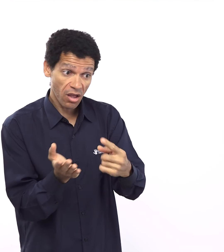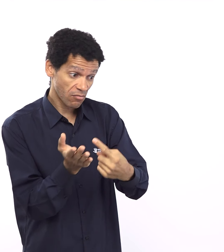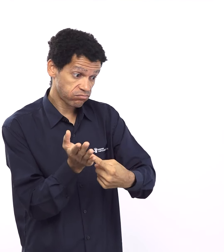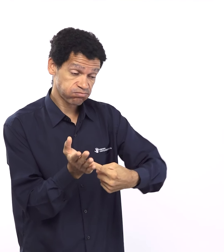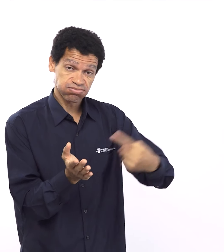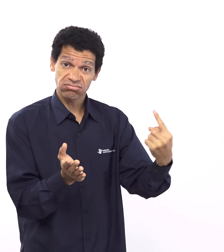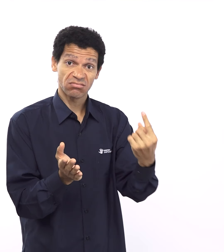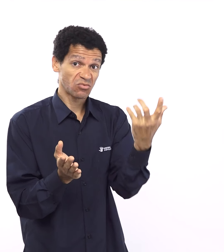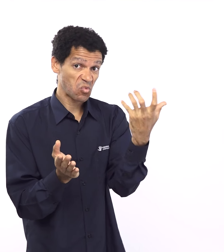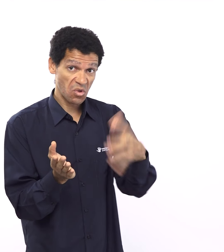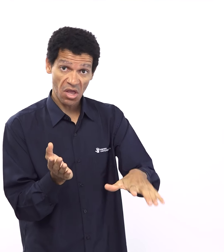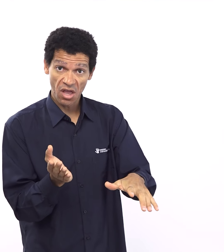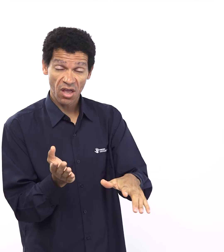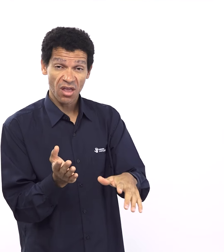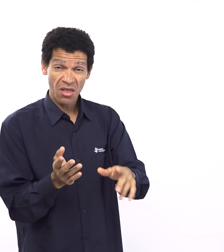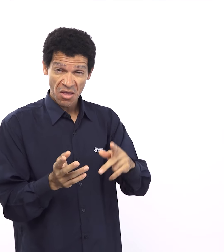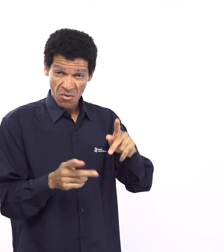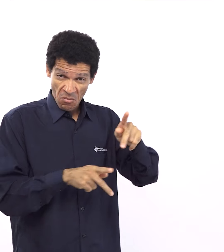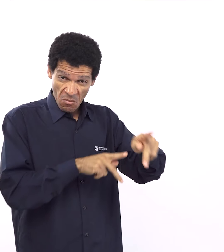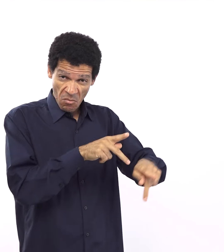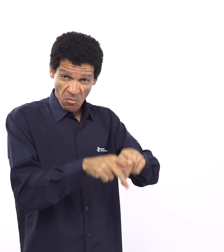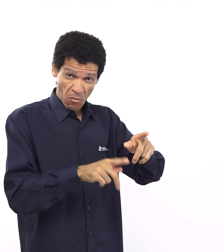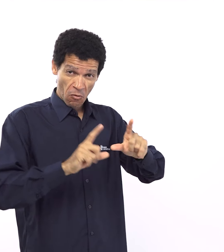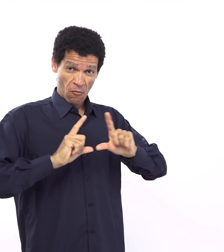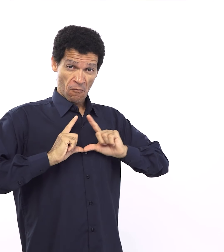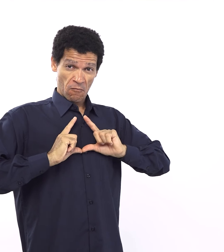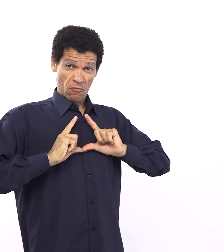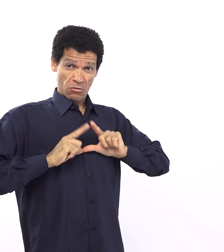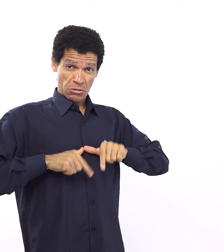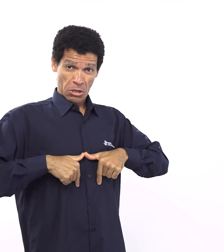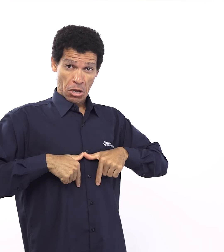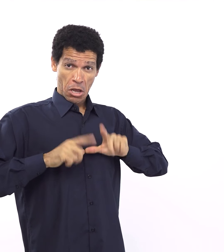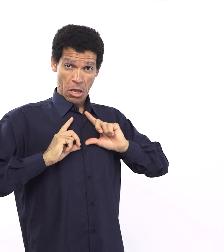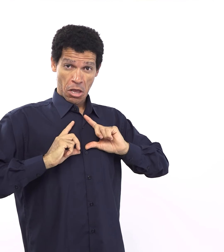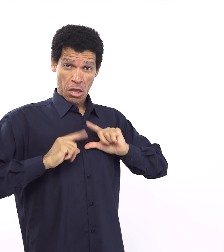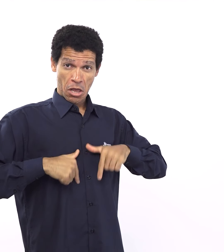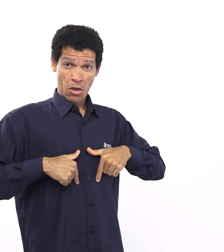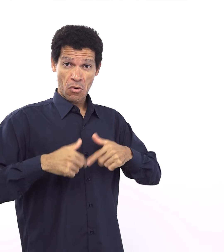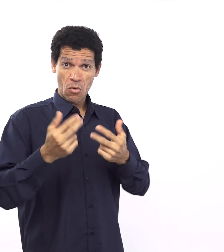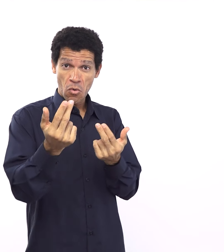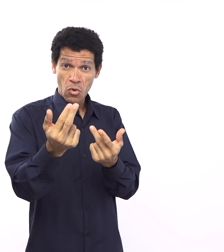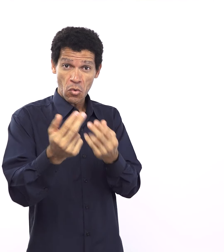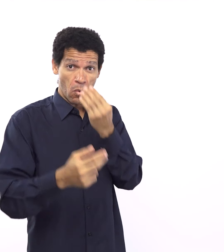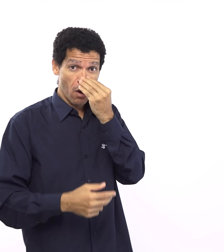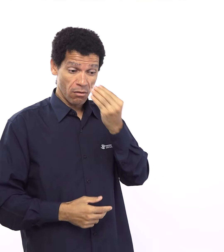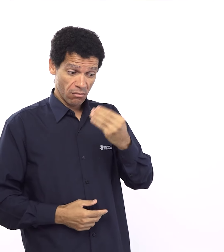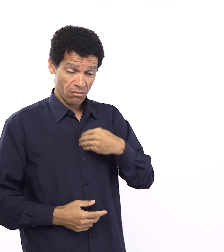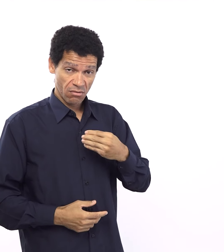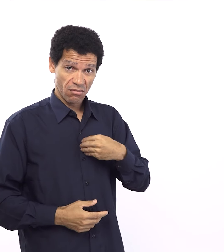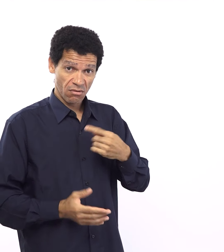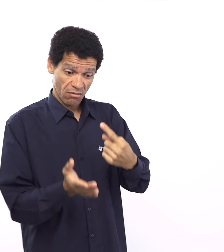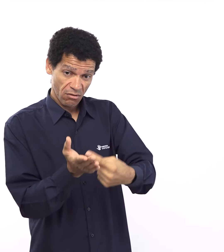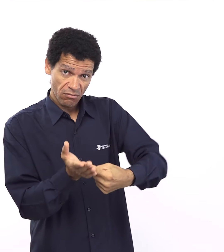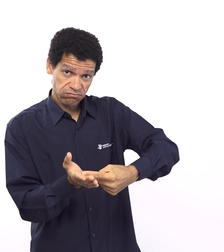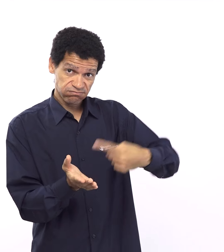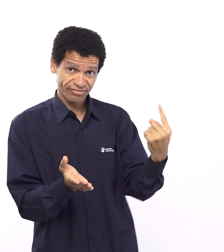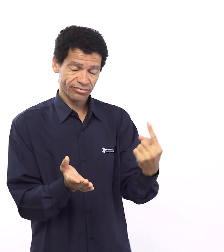estipulações lembra e também bênçãos e maldições então o povo não cumpre